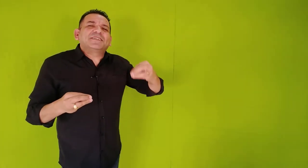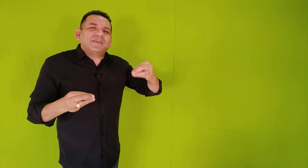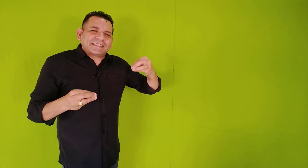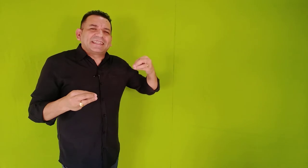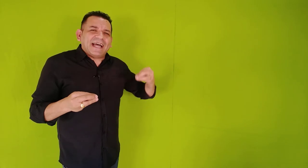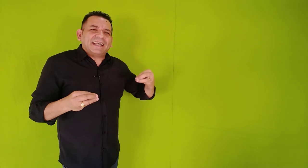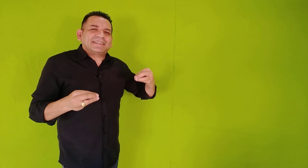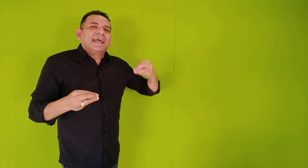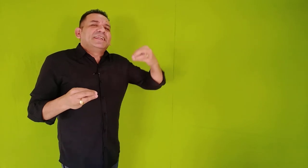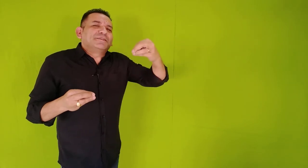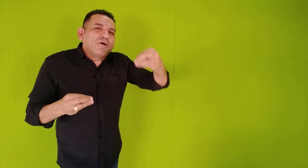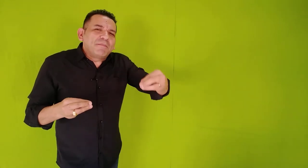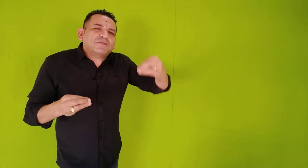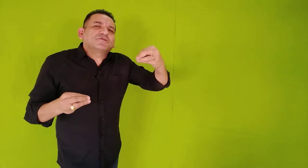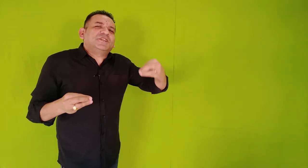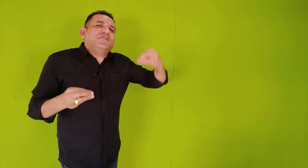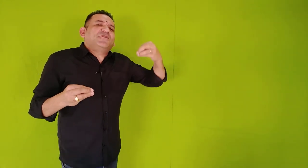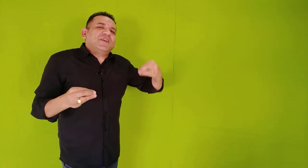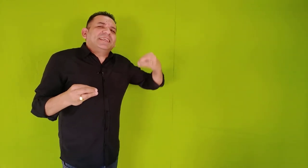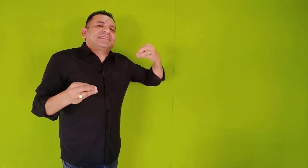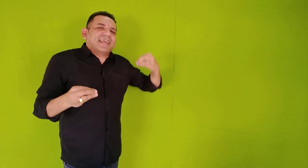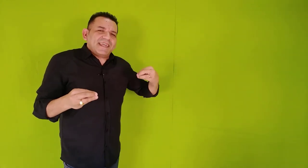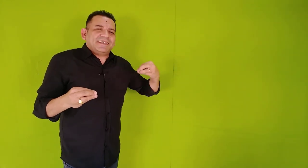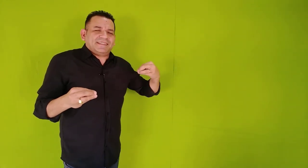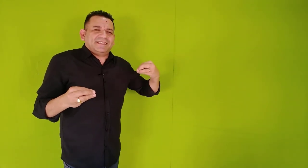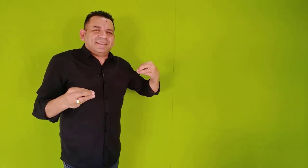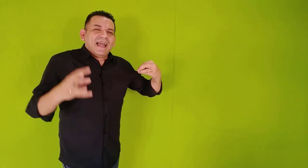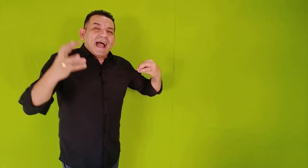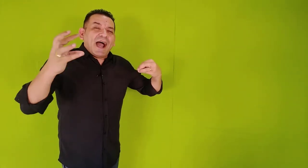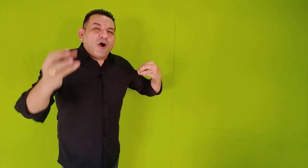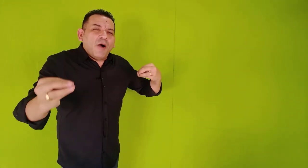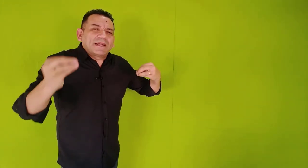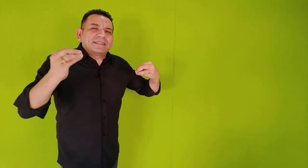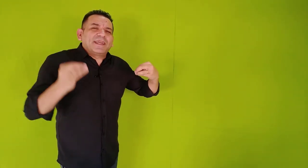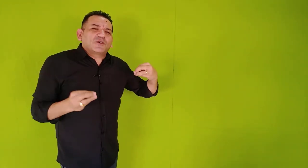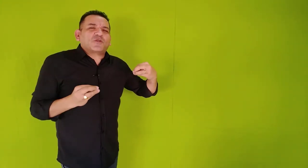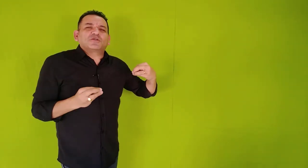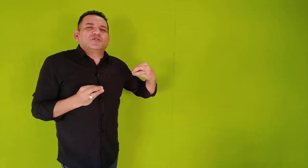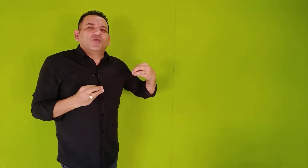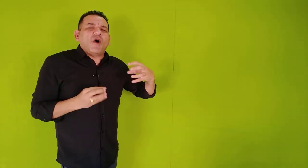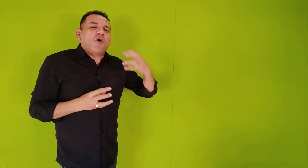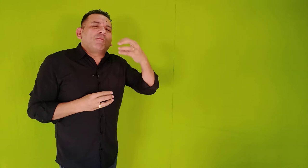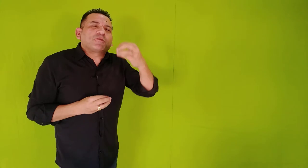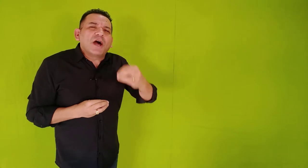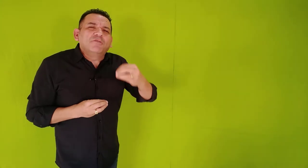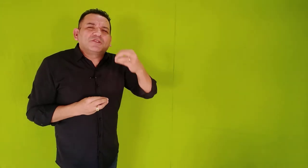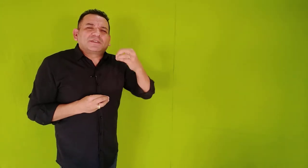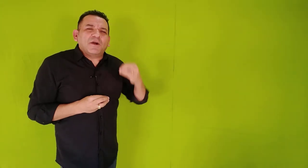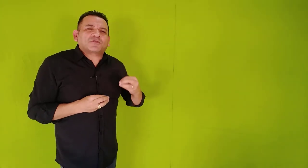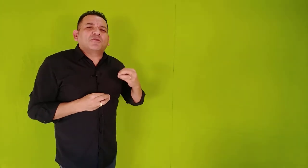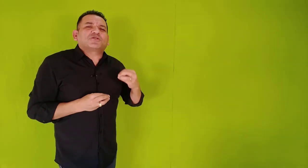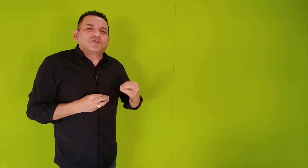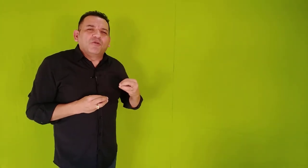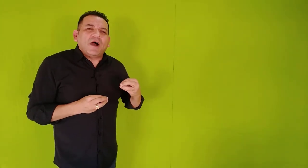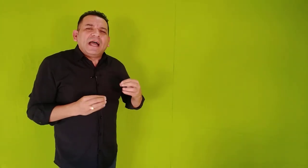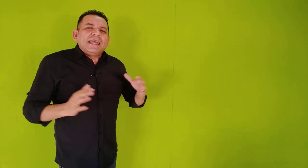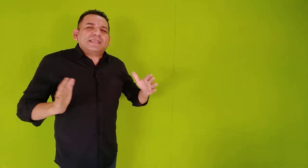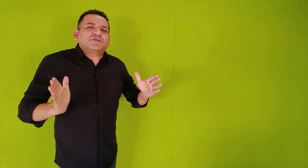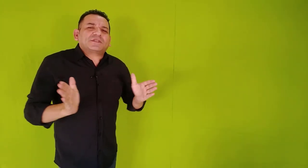diversidade, de momentos difíceis, a obra de Deus continua, o plano de Deus continua, isso nos